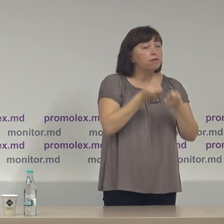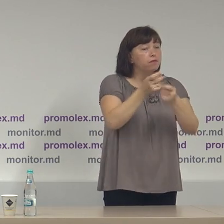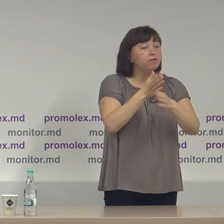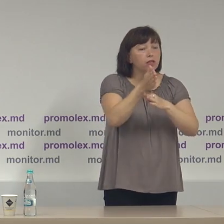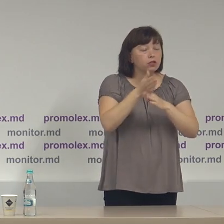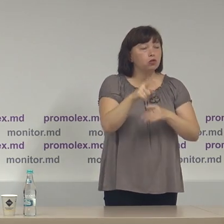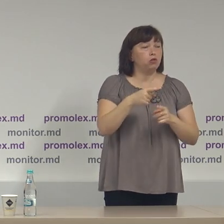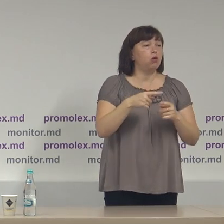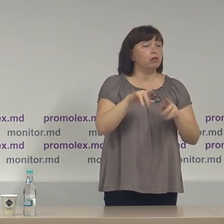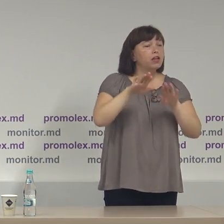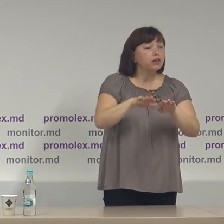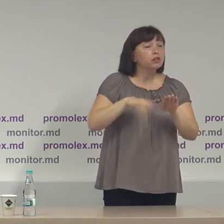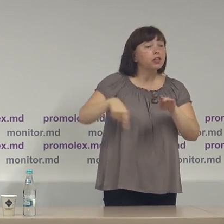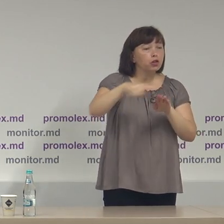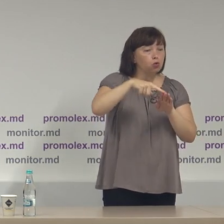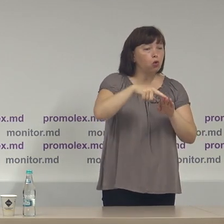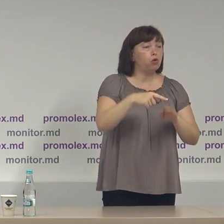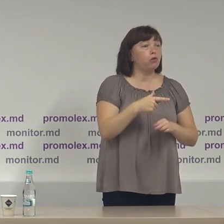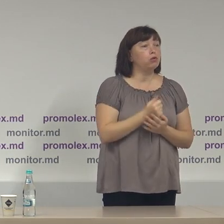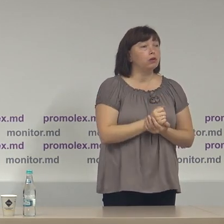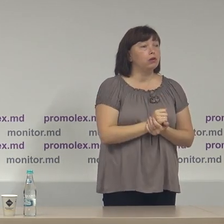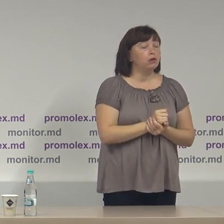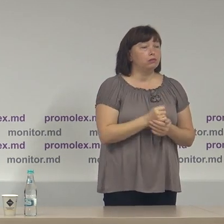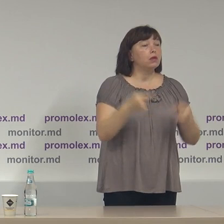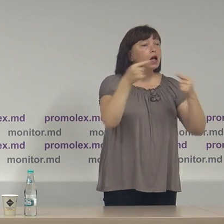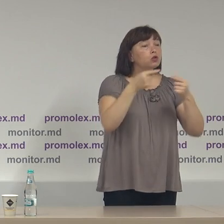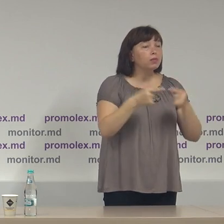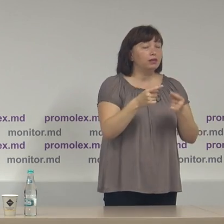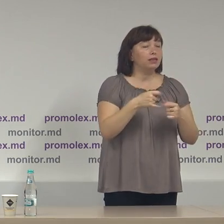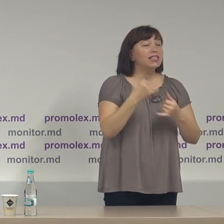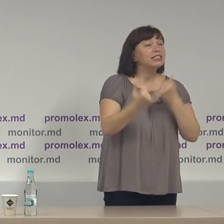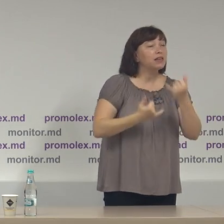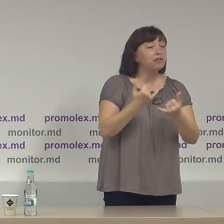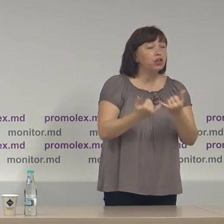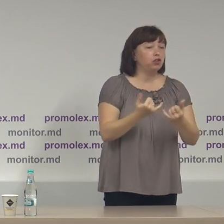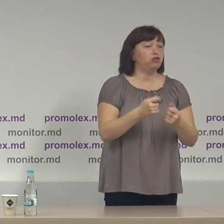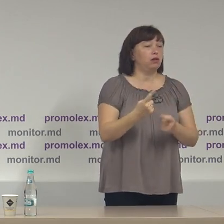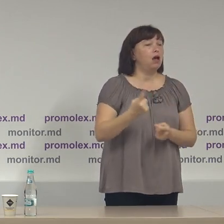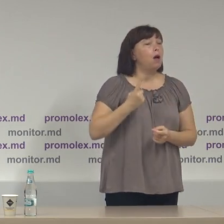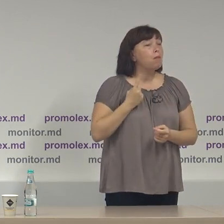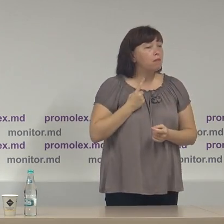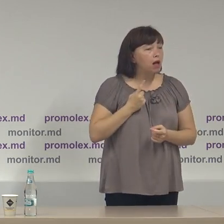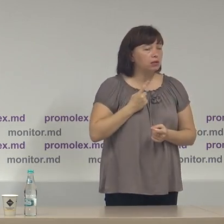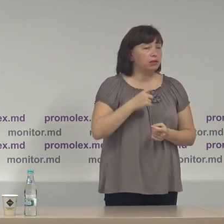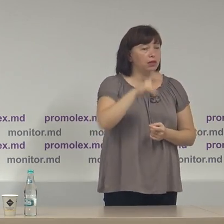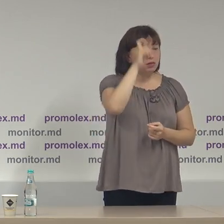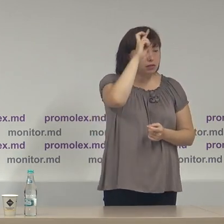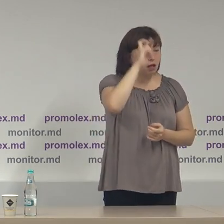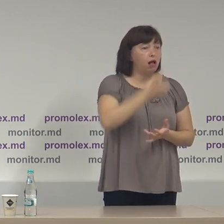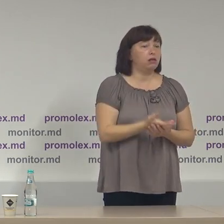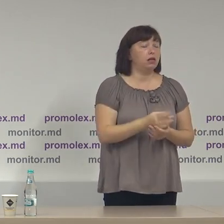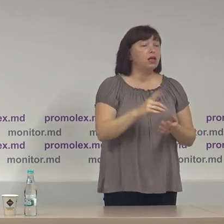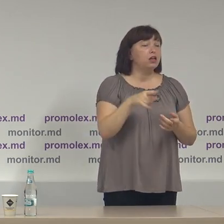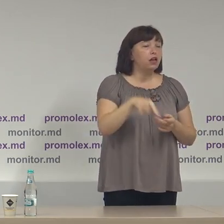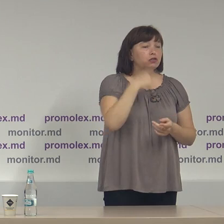teritoriu beneficind de anumite servicii ale serviciului Pază Testat. Aici vorbim de